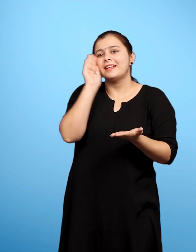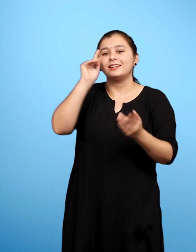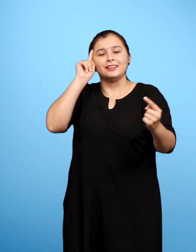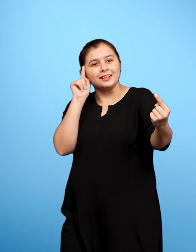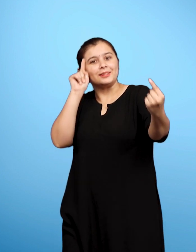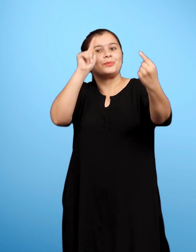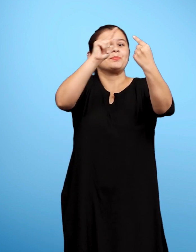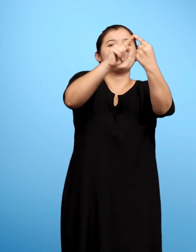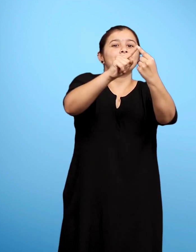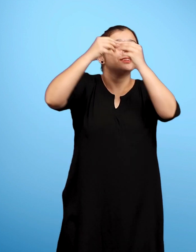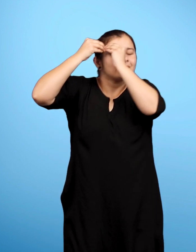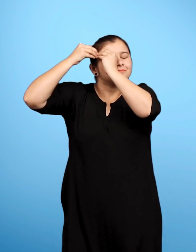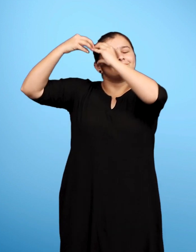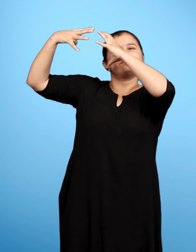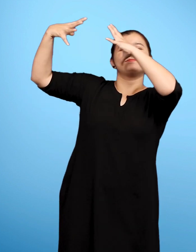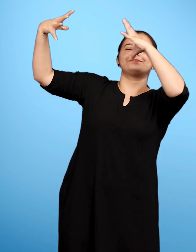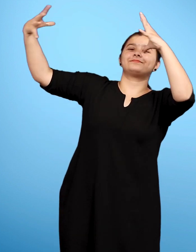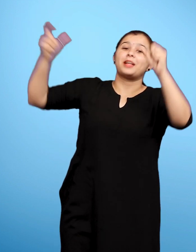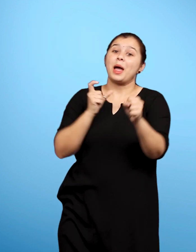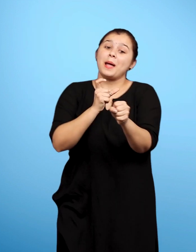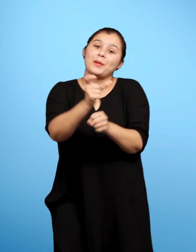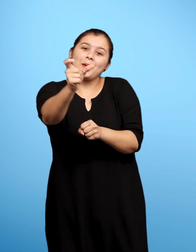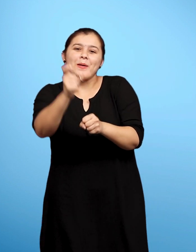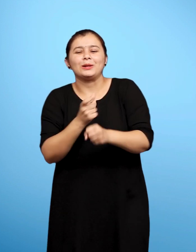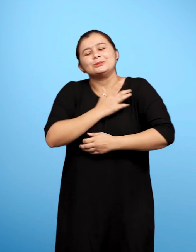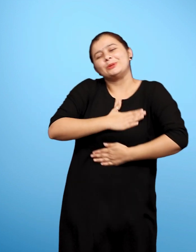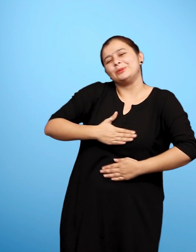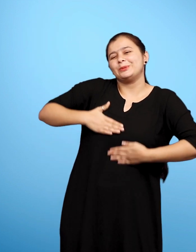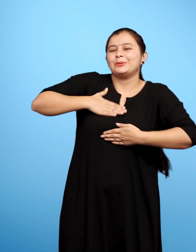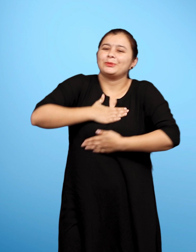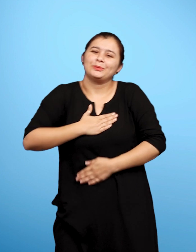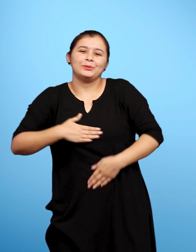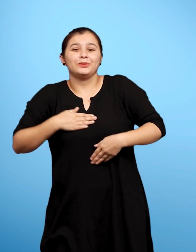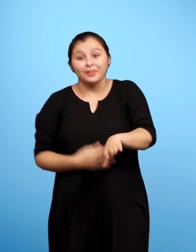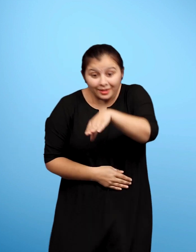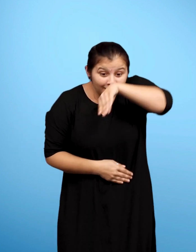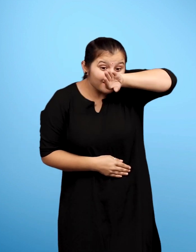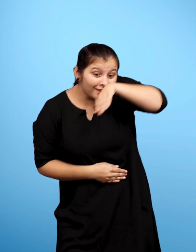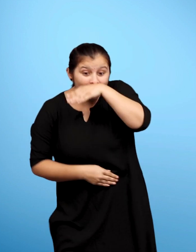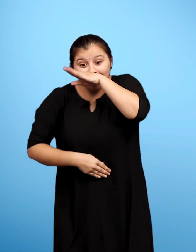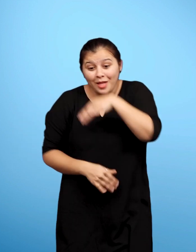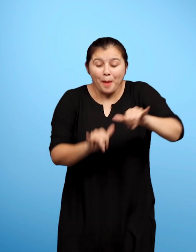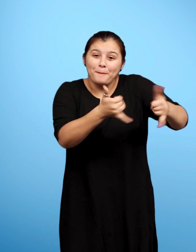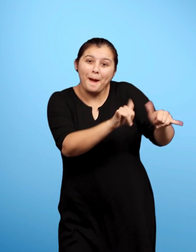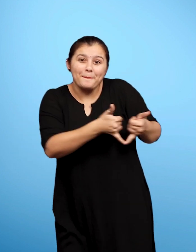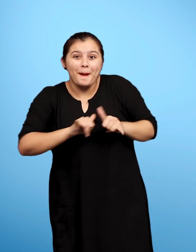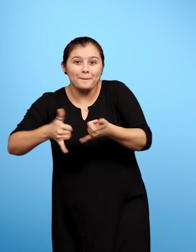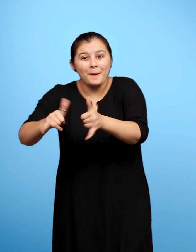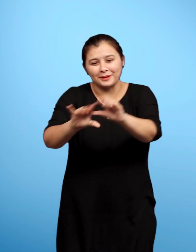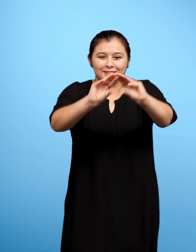के लिए इस घटना की कलपना की है इसमें हाथी स्वयम एक खिलोना बन गया